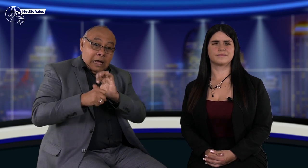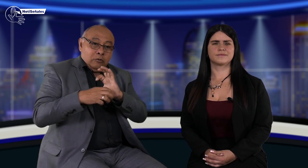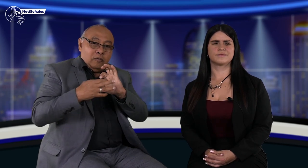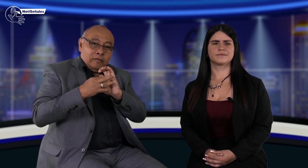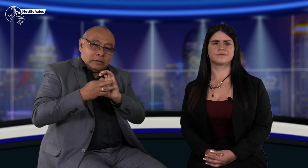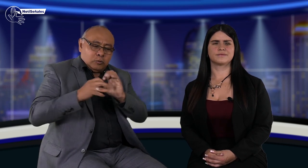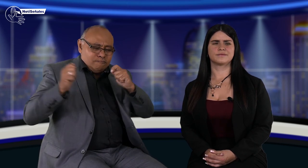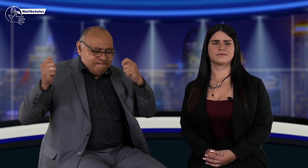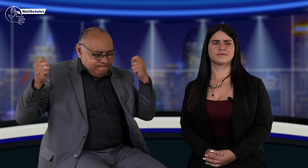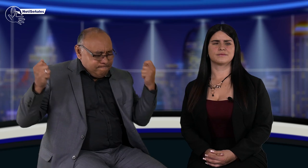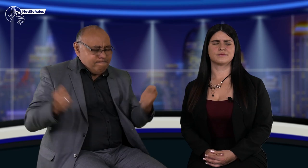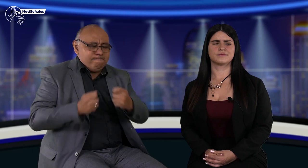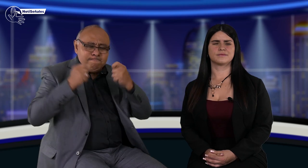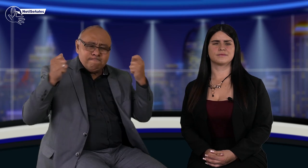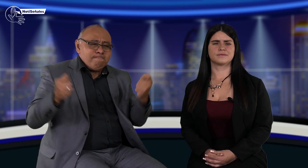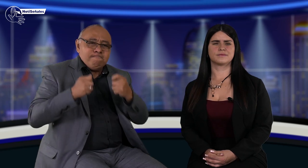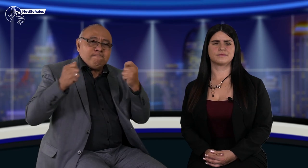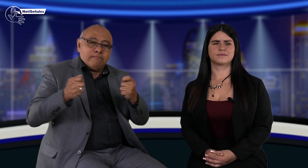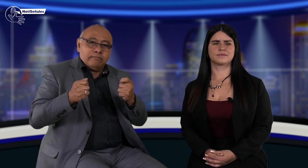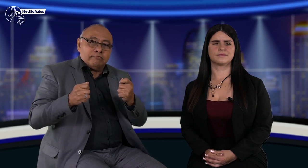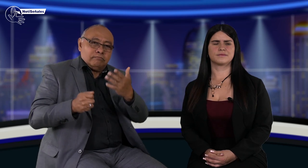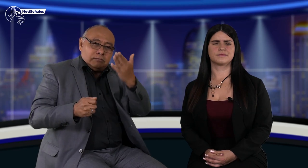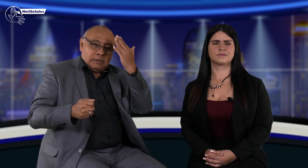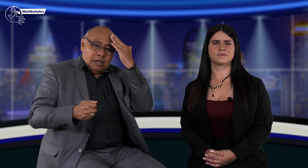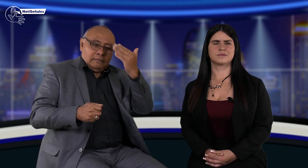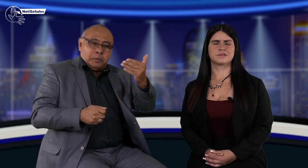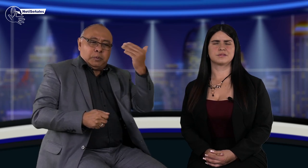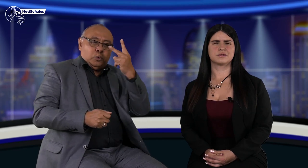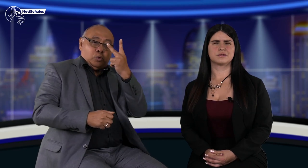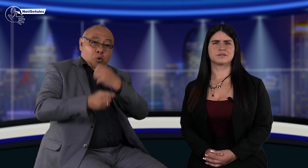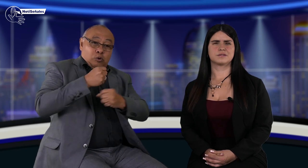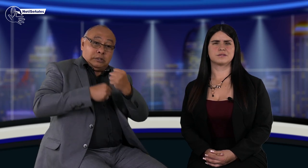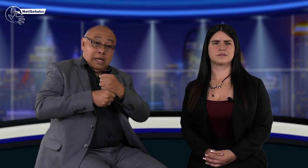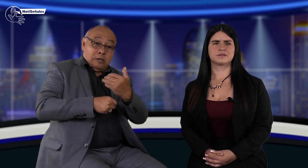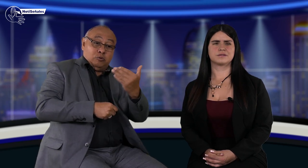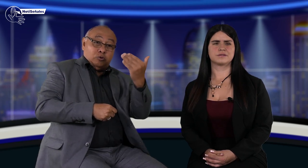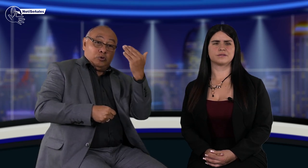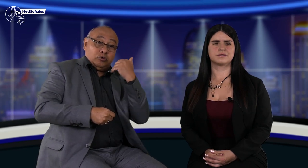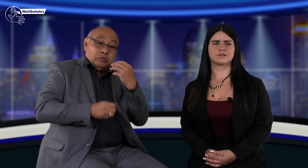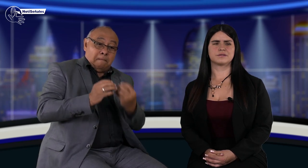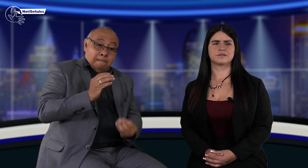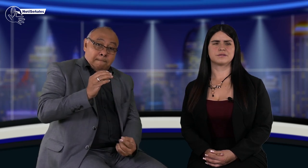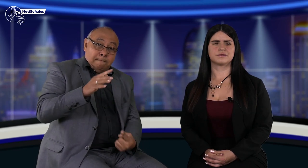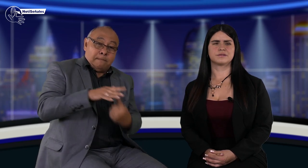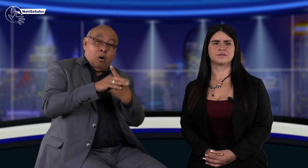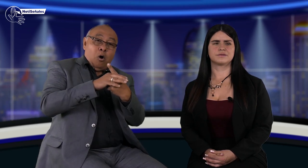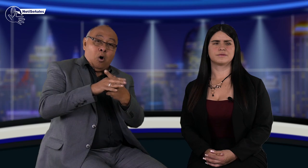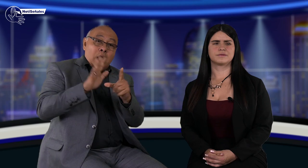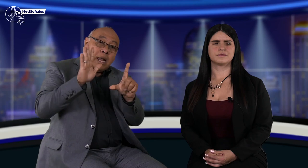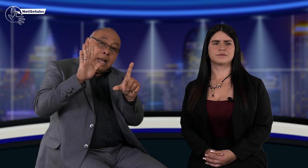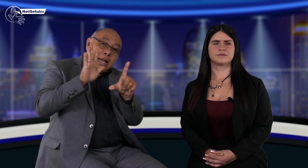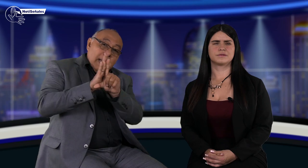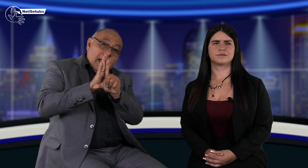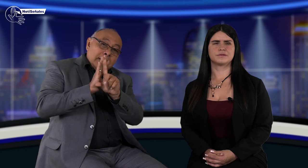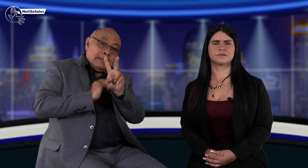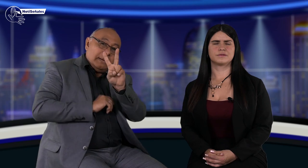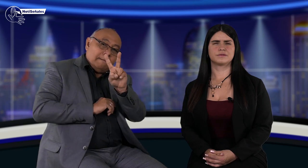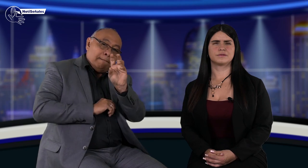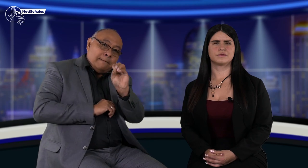este año va a realizar campañas en relación a este y es que, como saben, hace dos años se expidió la Ley